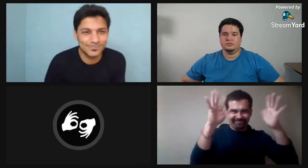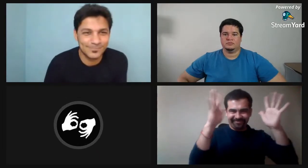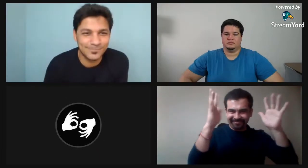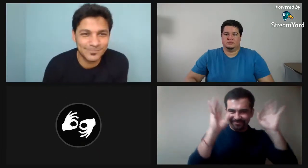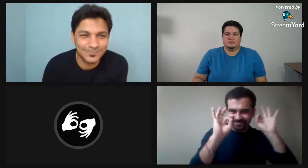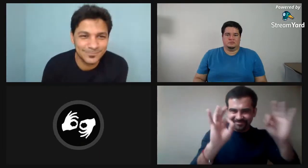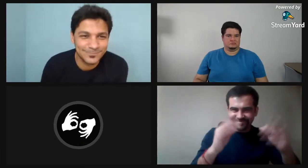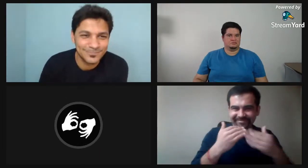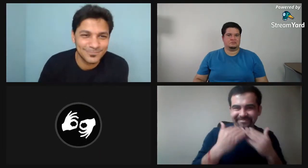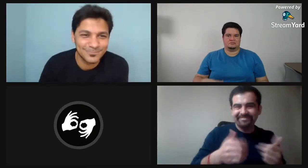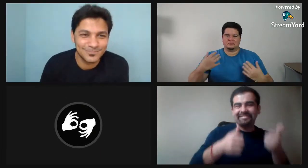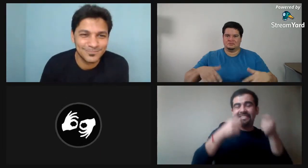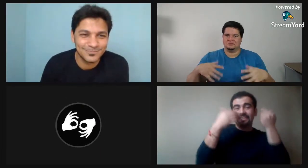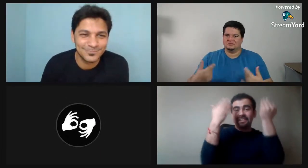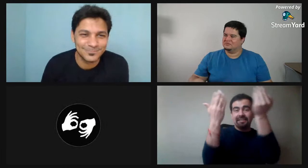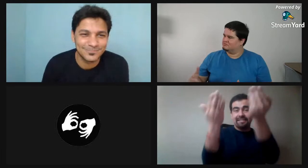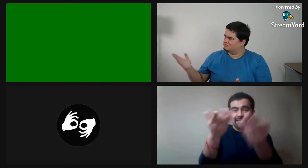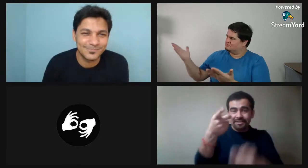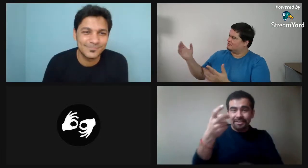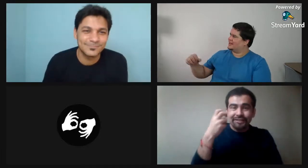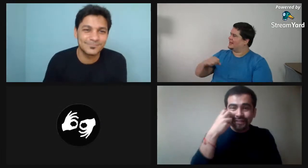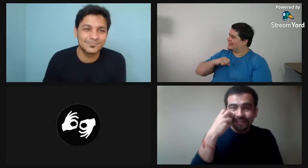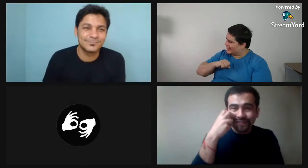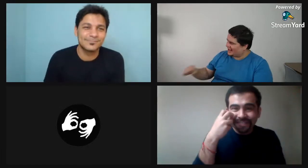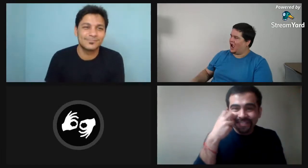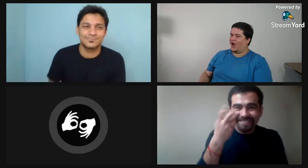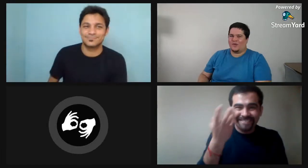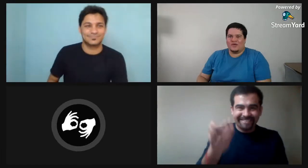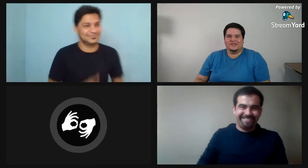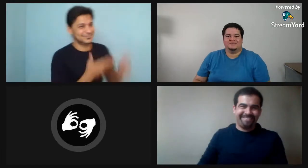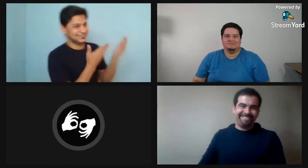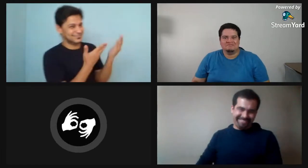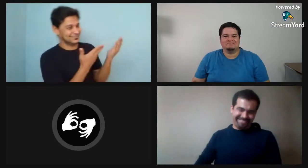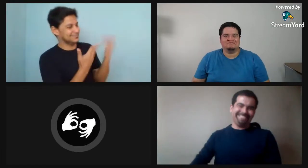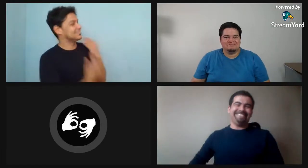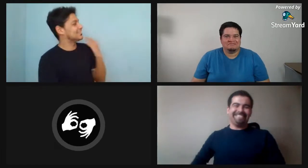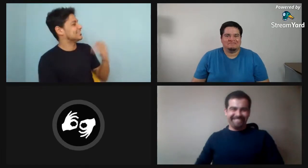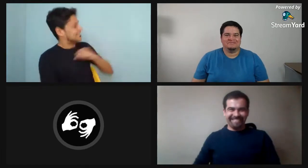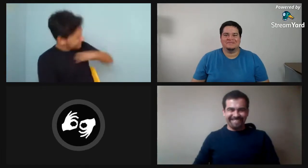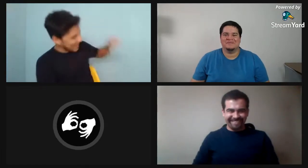esa experiencia fue muy buena. Ah, muchas gracias, muchas gracias. ¿Y tú, Fabio?